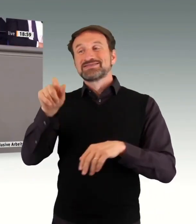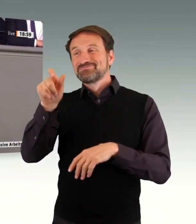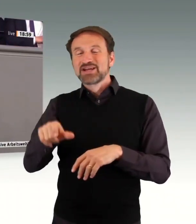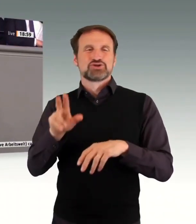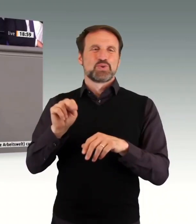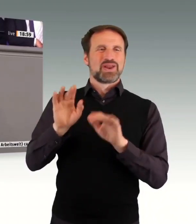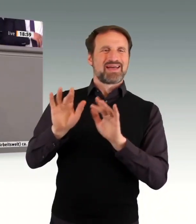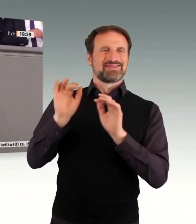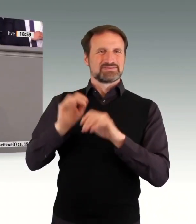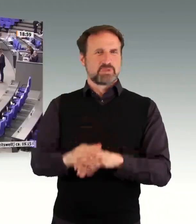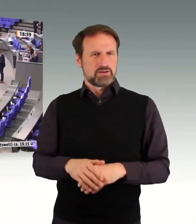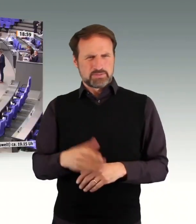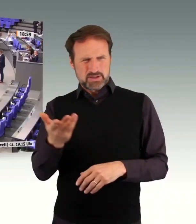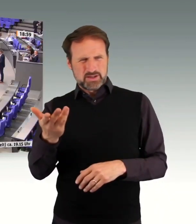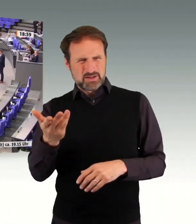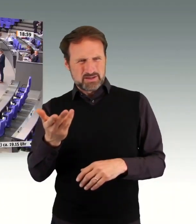Aufmerksamkeit.